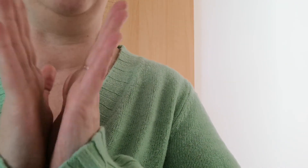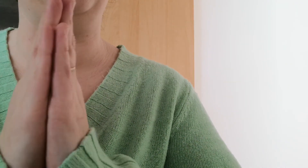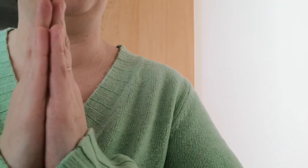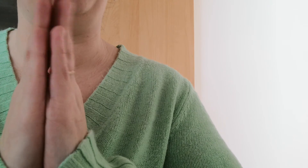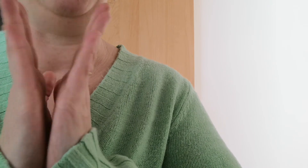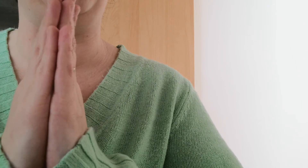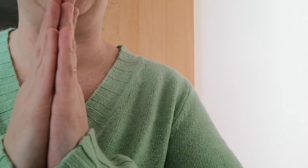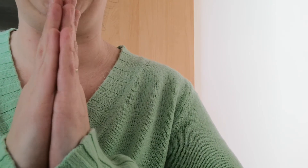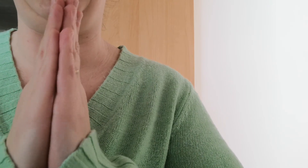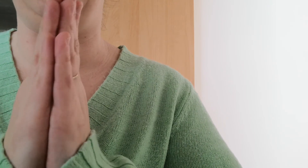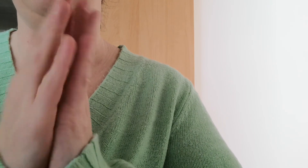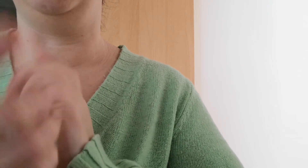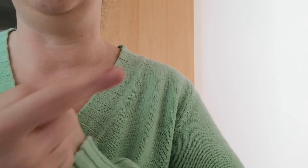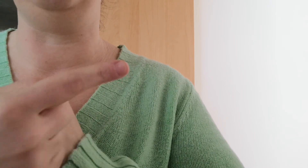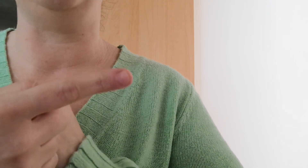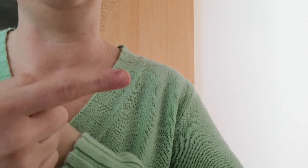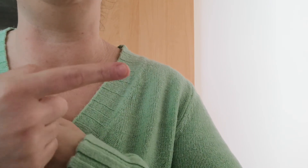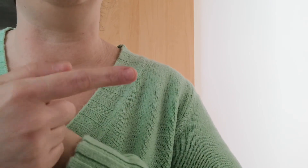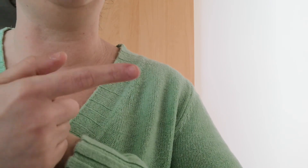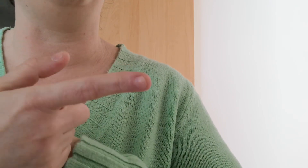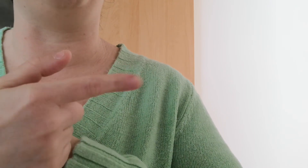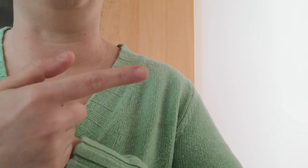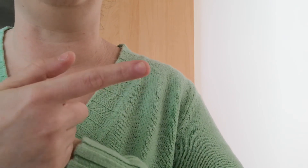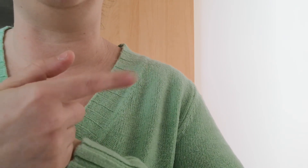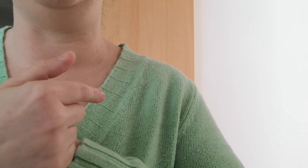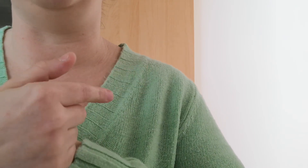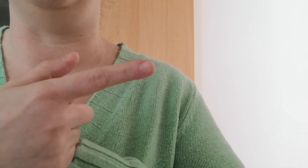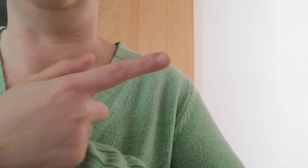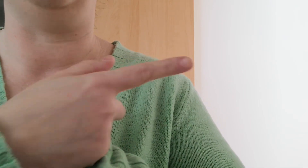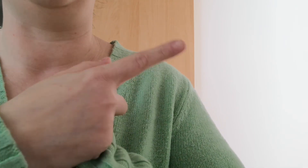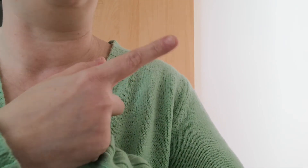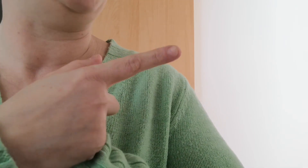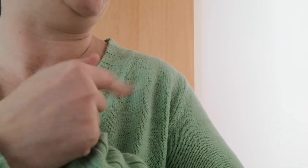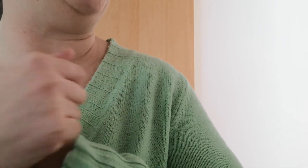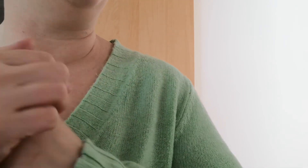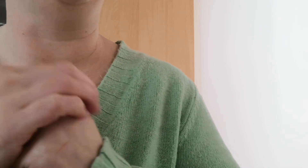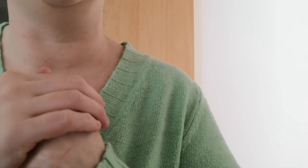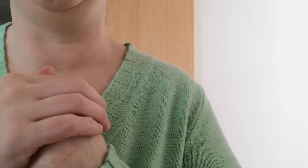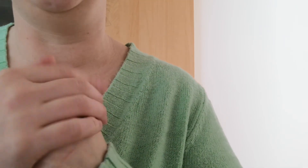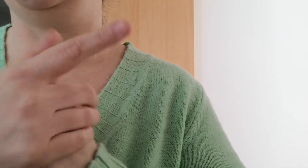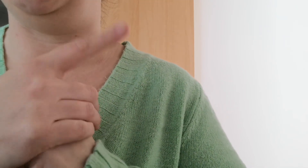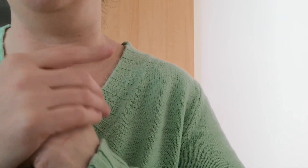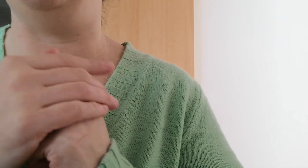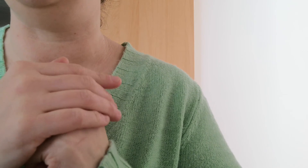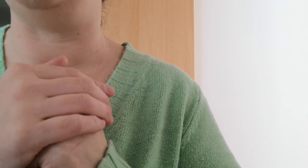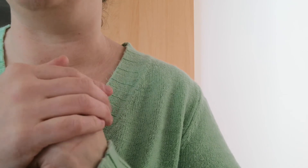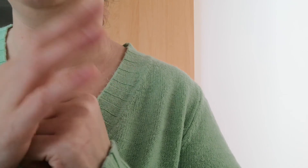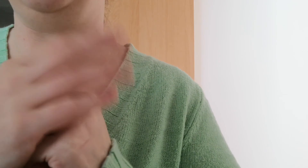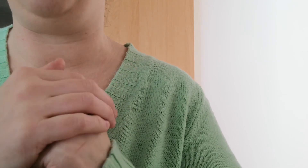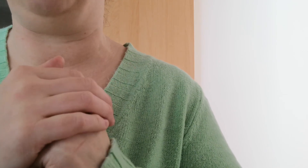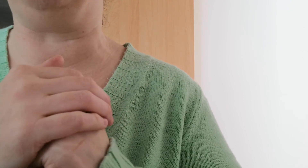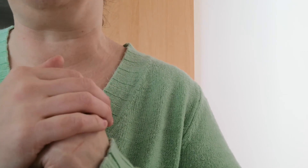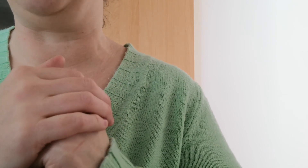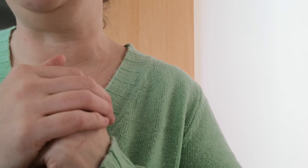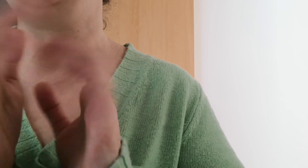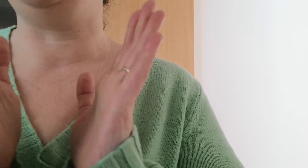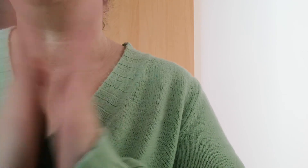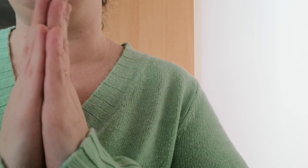que tout soit fait tout soit créé si vous entendez du bruit c'est mon grand qui est sur sa pescat il ya une porte mais bon c'est jamais voilà